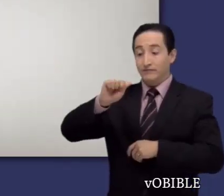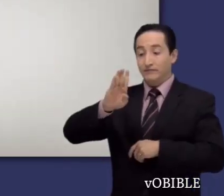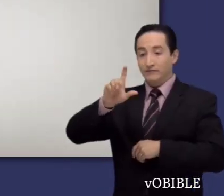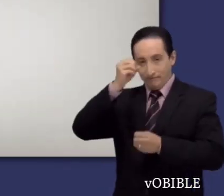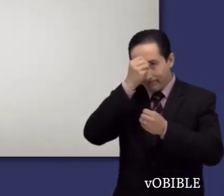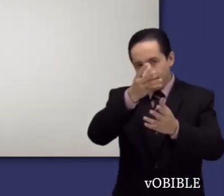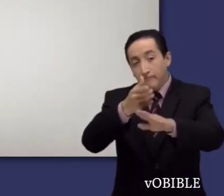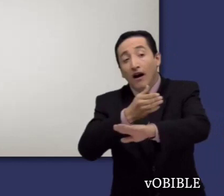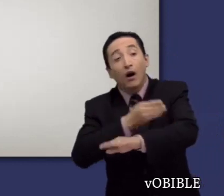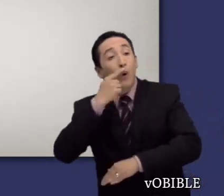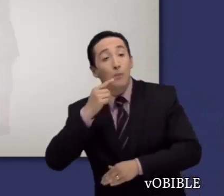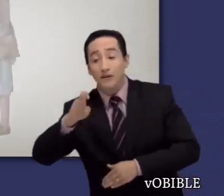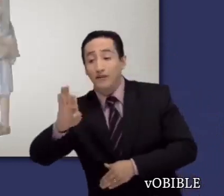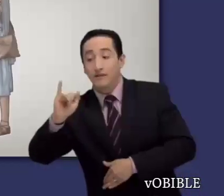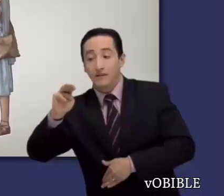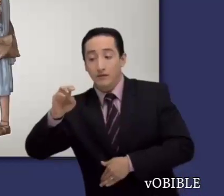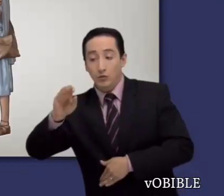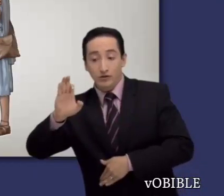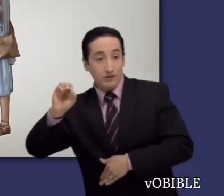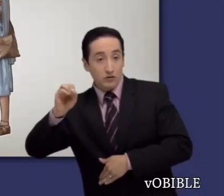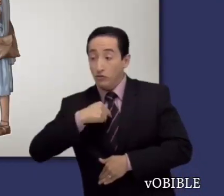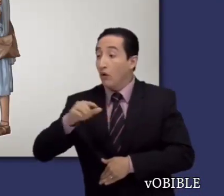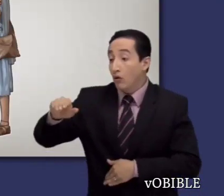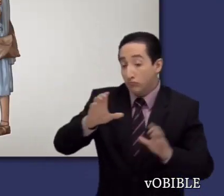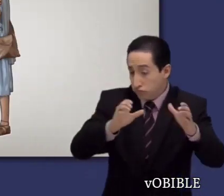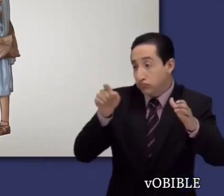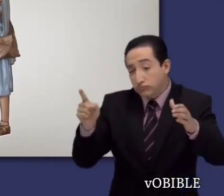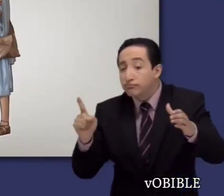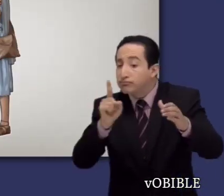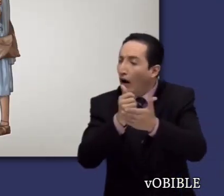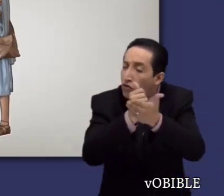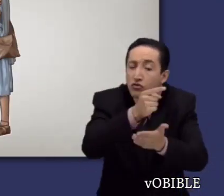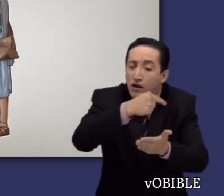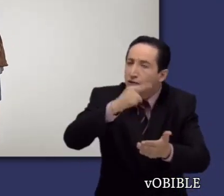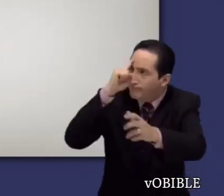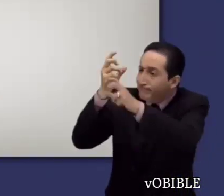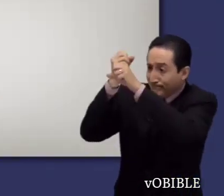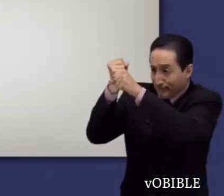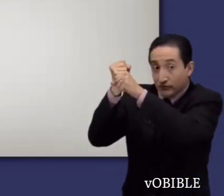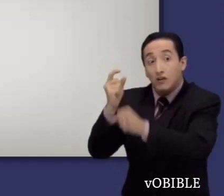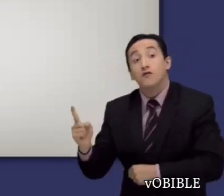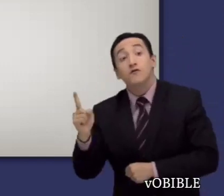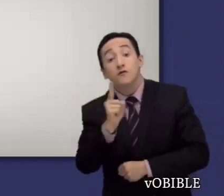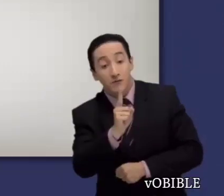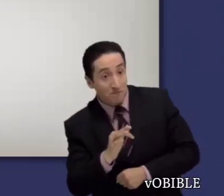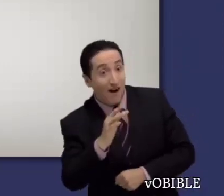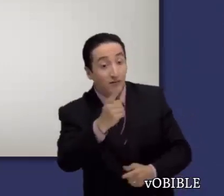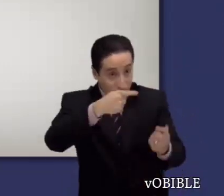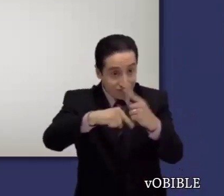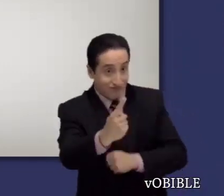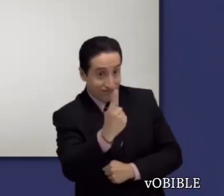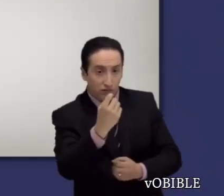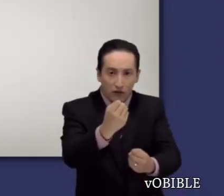En el capítulo 3, Pablo explica que les envió a Timoteo para que fortaleciera su fe y que se alegra de que